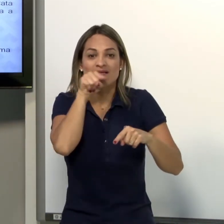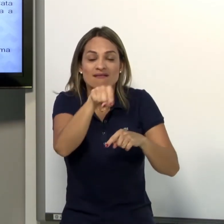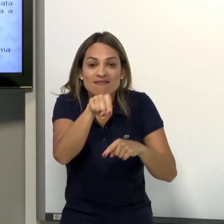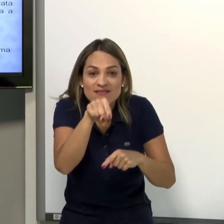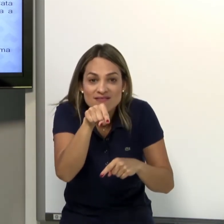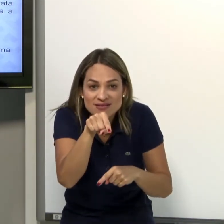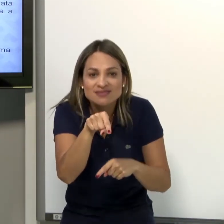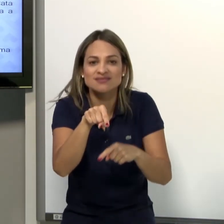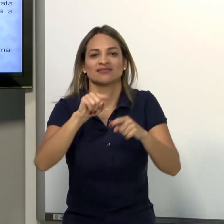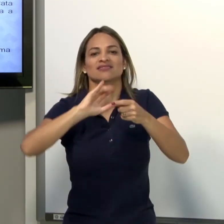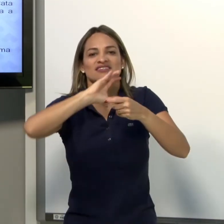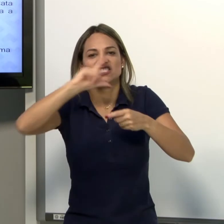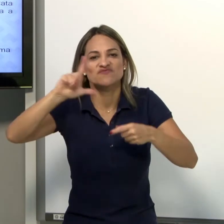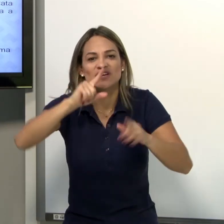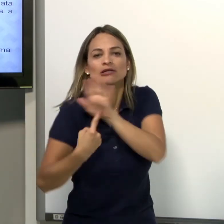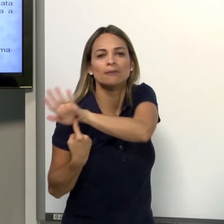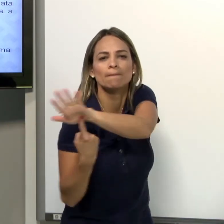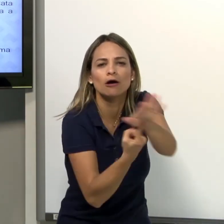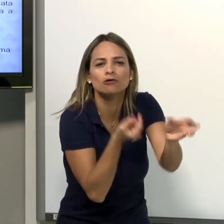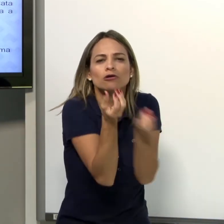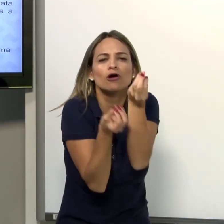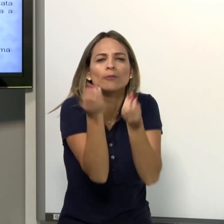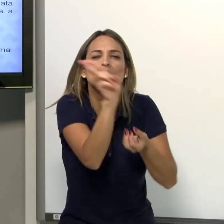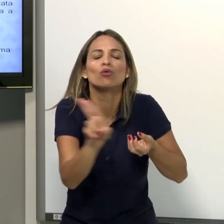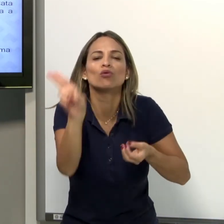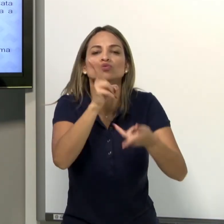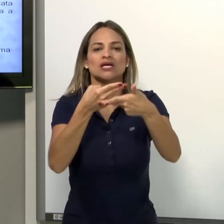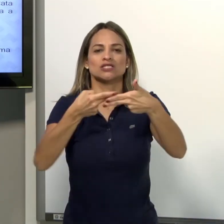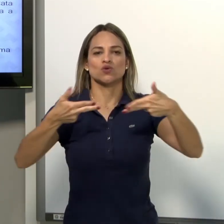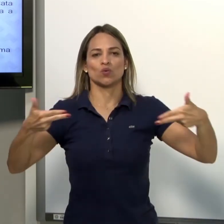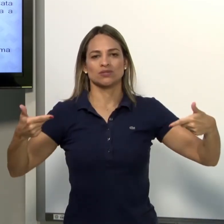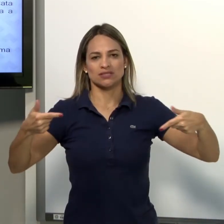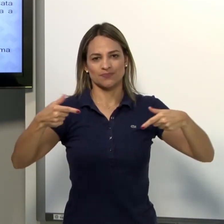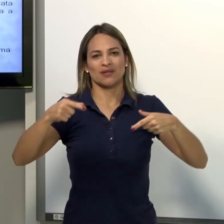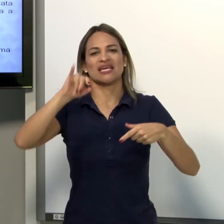Esse classificador mostra como se usa alguma coisa.